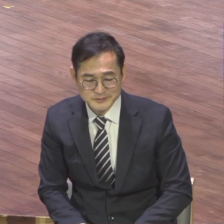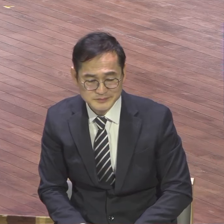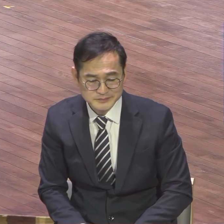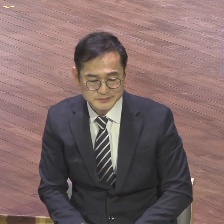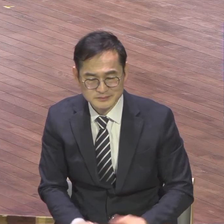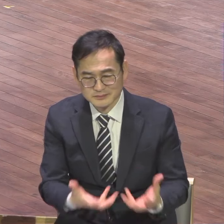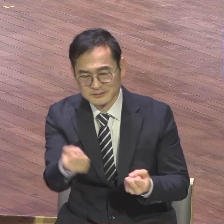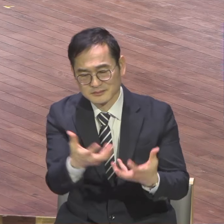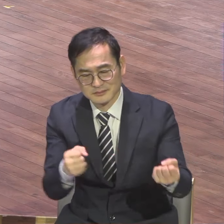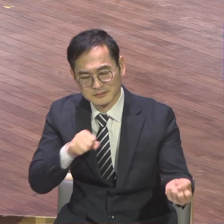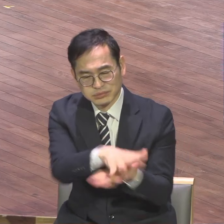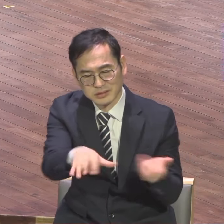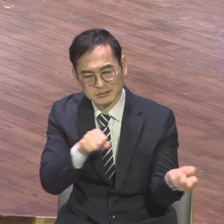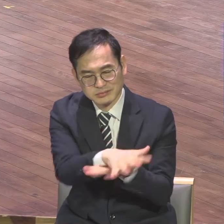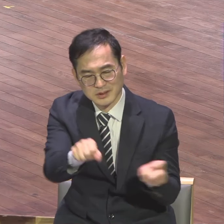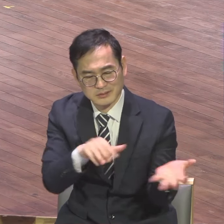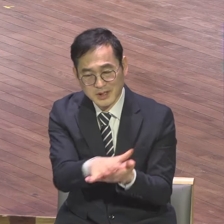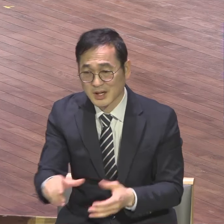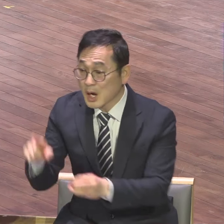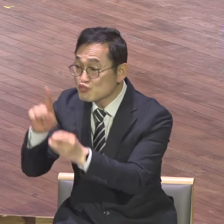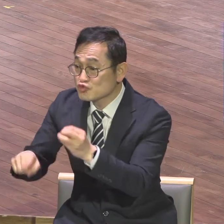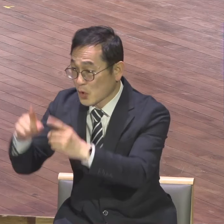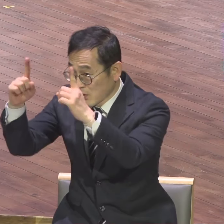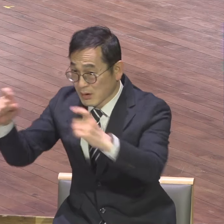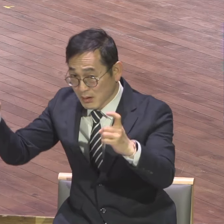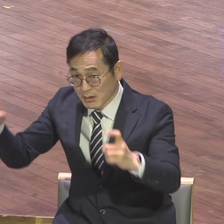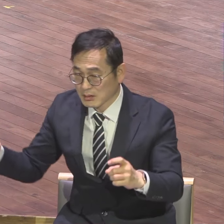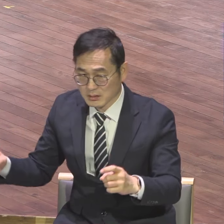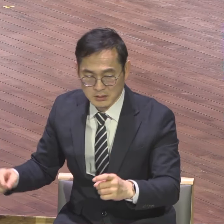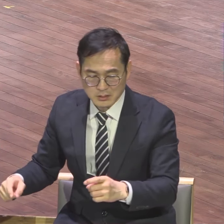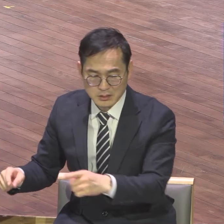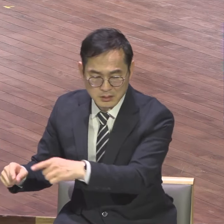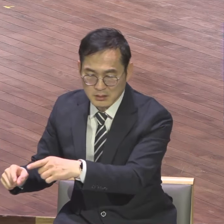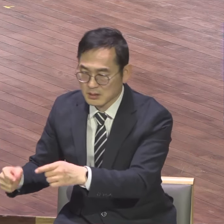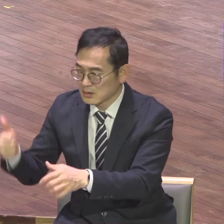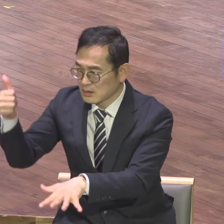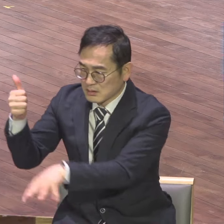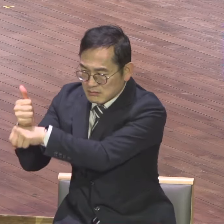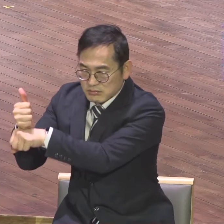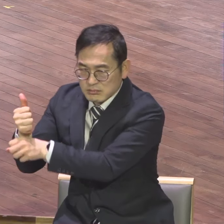불교는 아니야 이 사람 자살했지만 영향력 있어 대통령이 가가지고